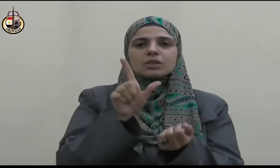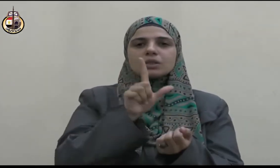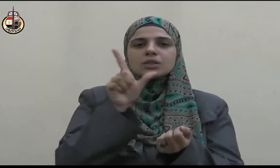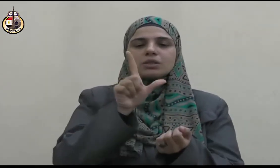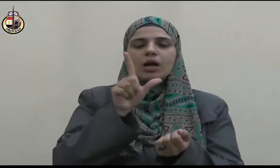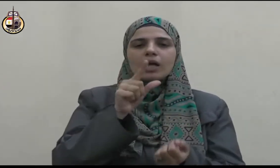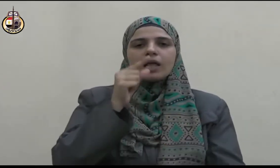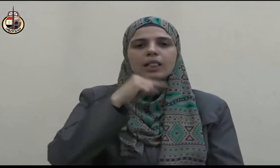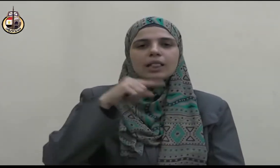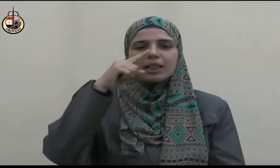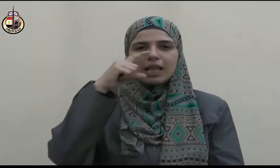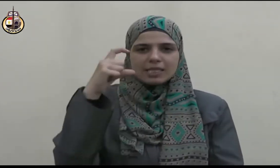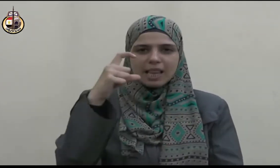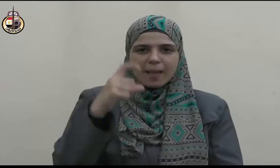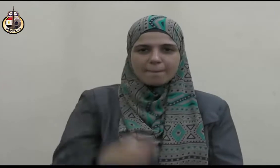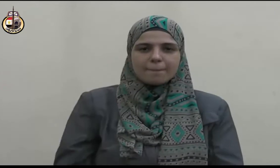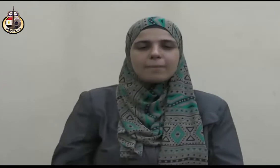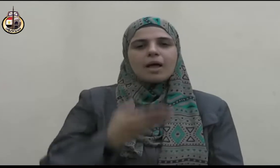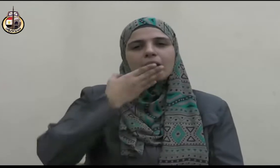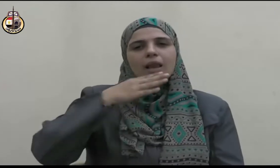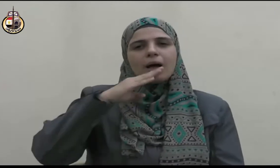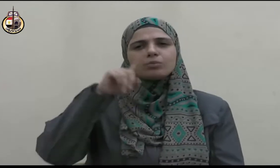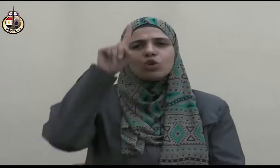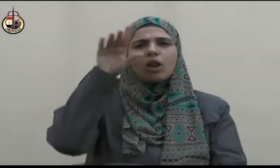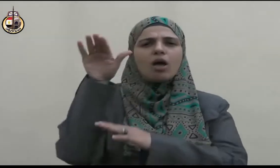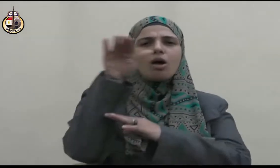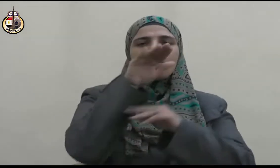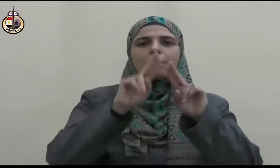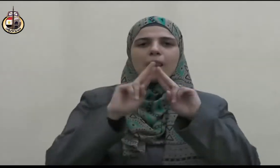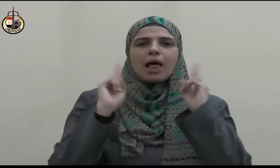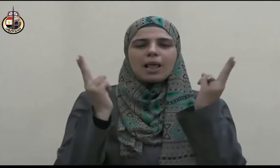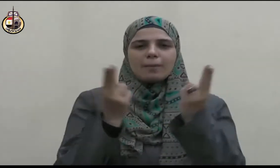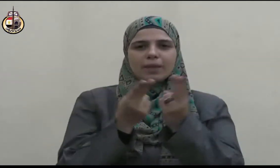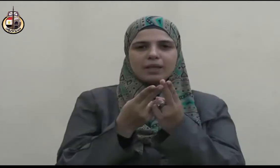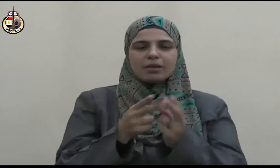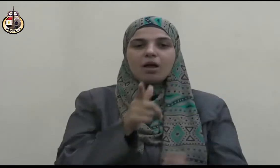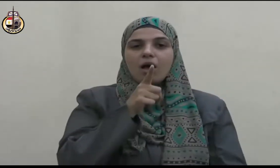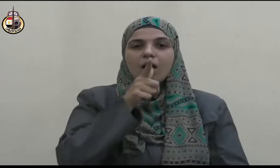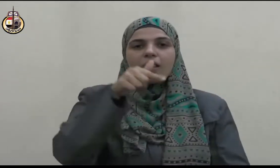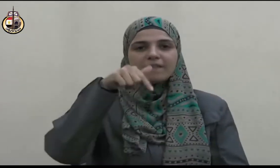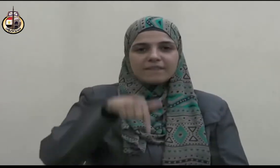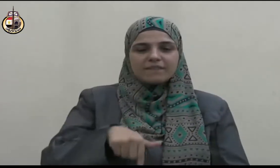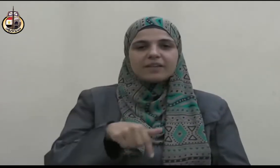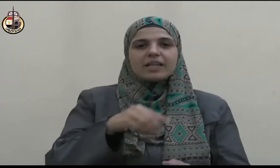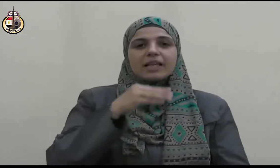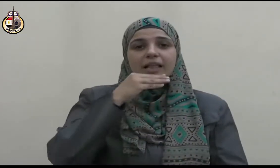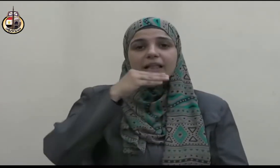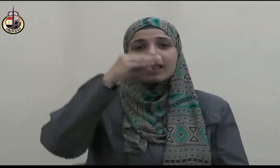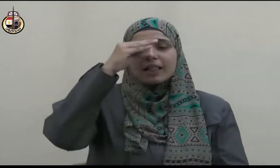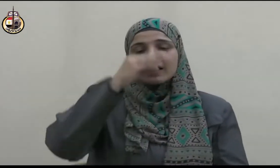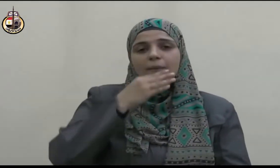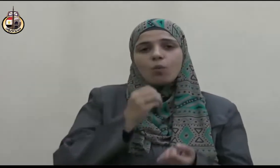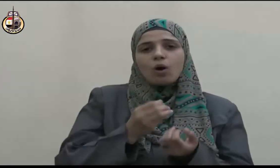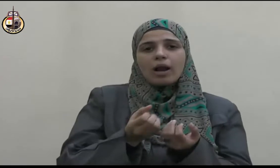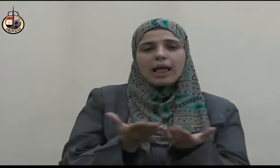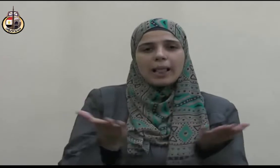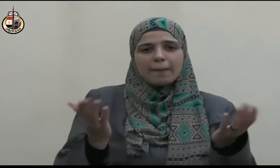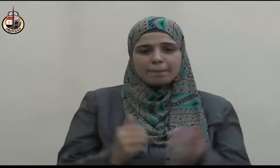الحمد لله رب العالمين القائل في كتابه الكريم لقد كان لكم في